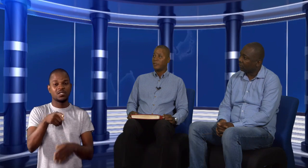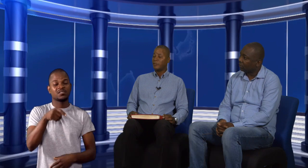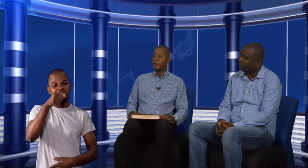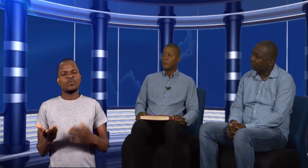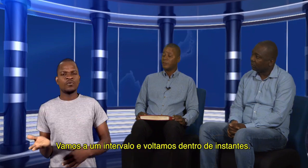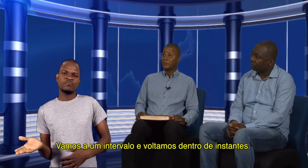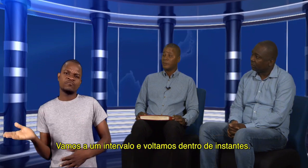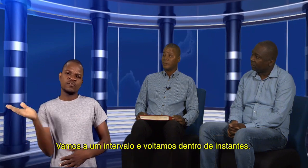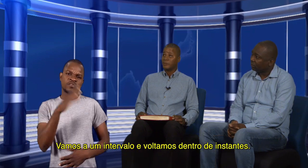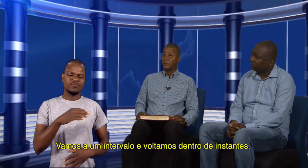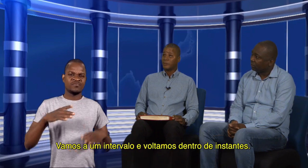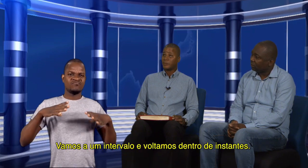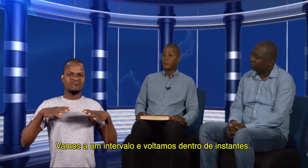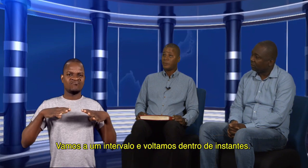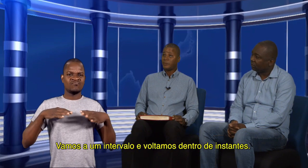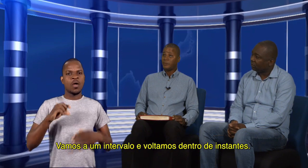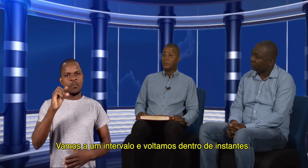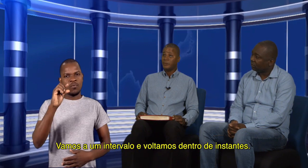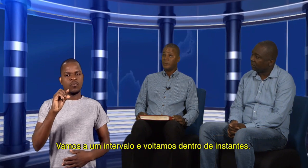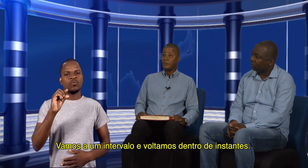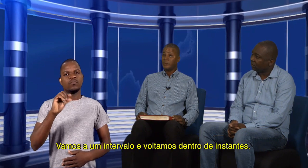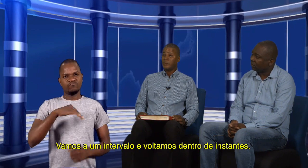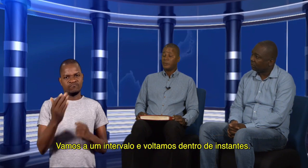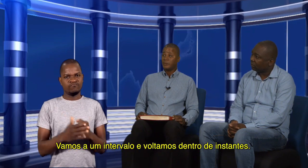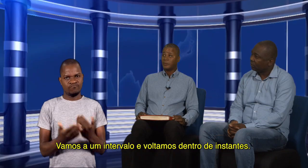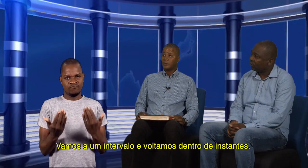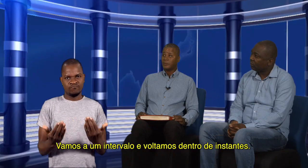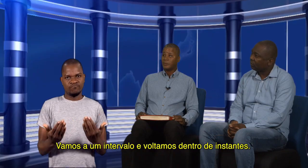Vamos ao intervalo. Voltamos dentro distante.